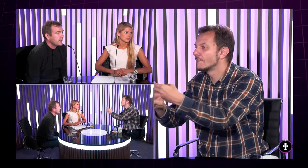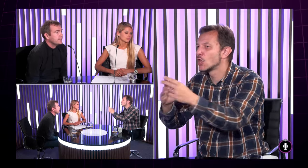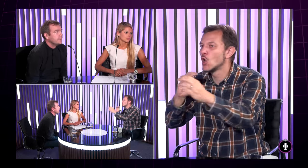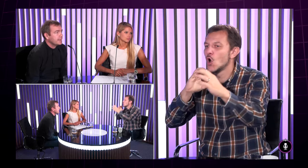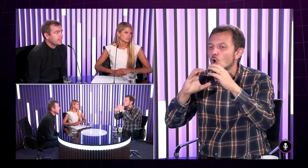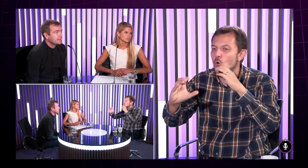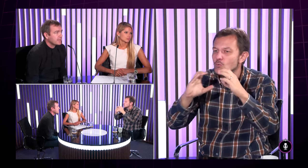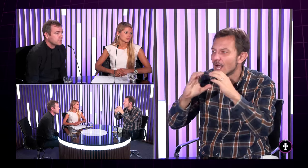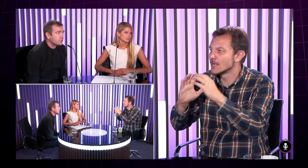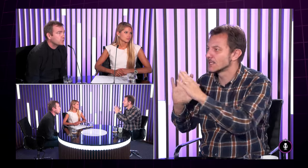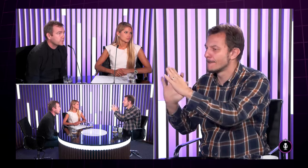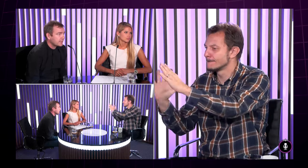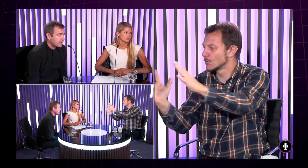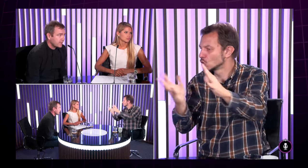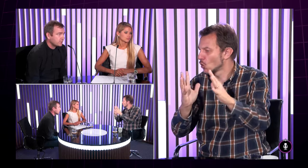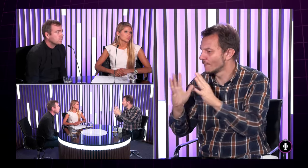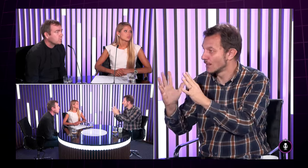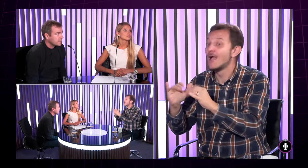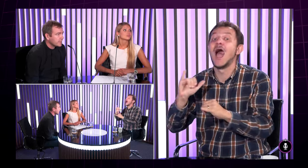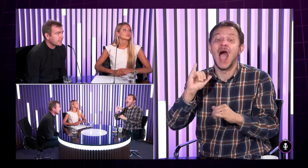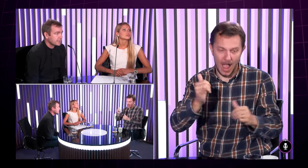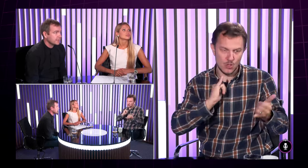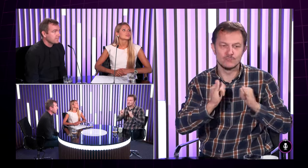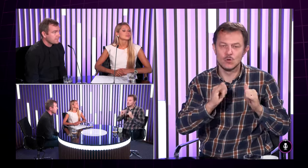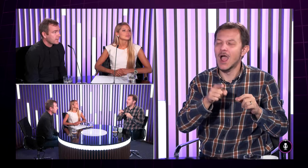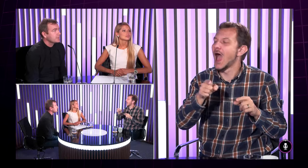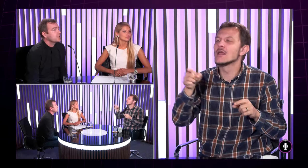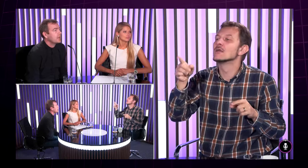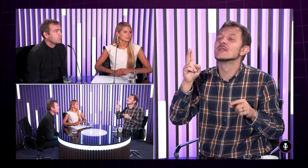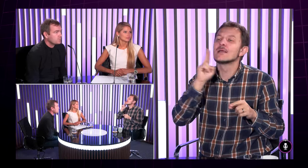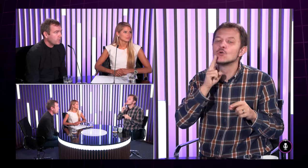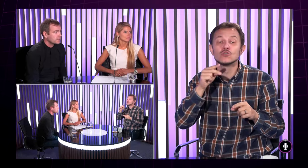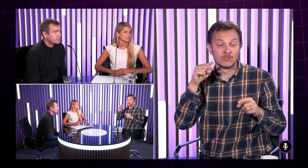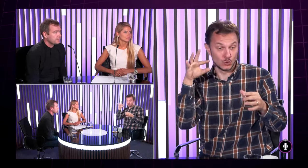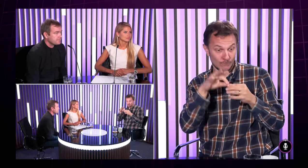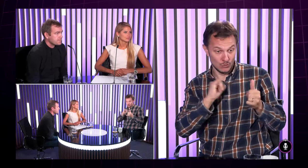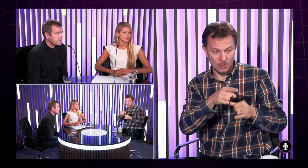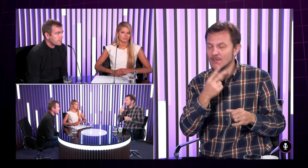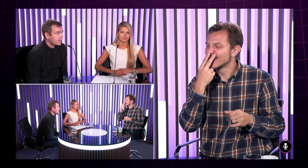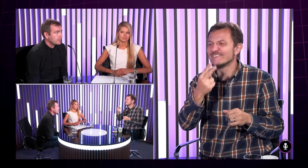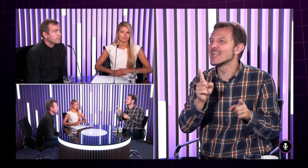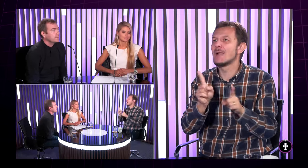je pre nich nástroj k stretávaniu ku komunikácii že áno šport